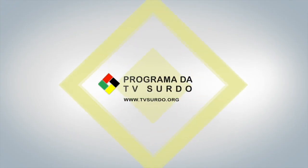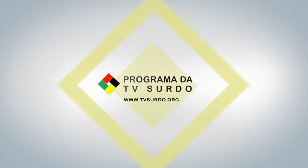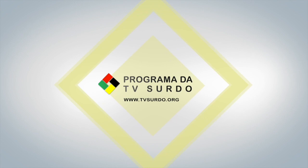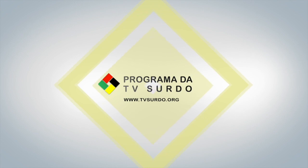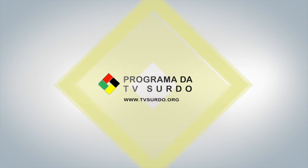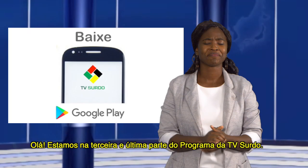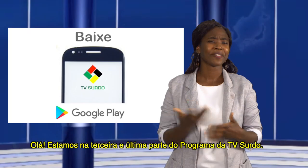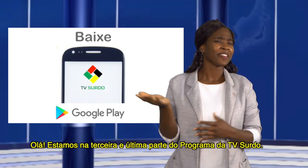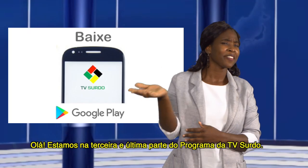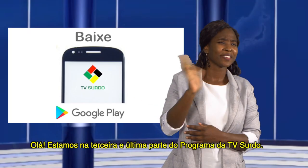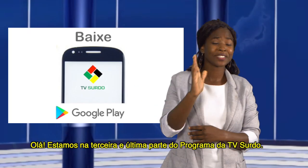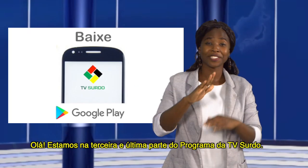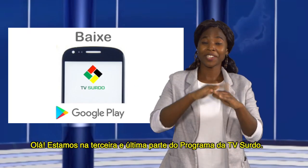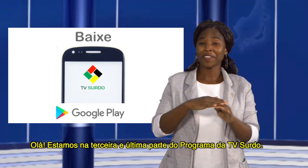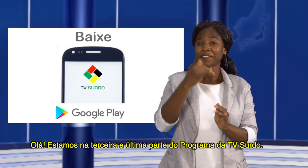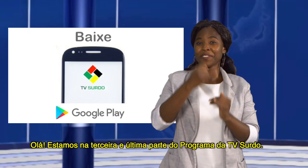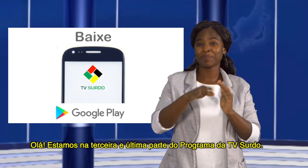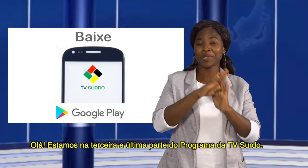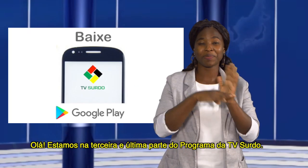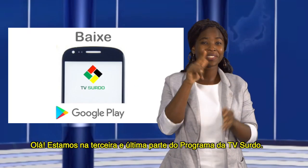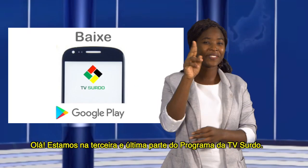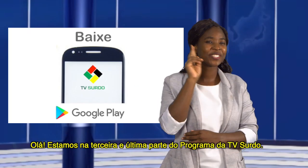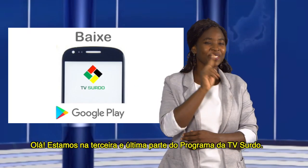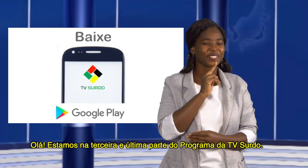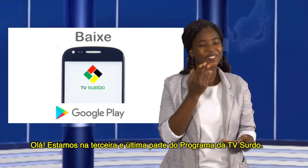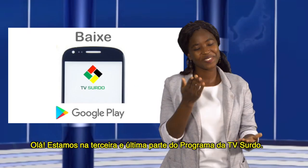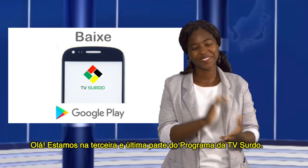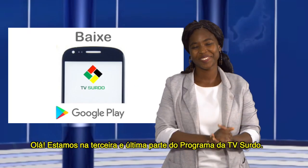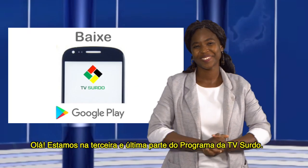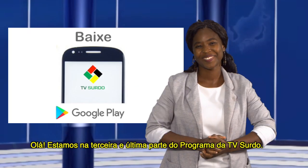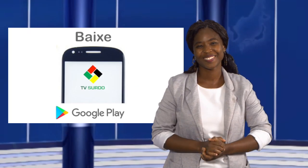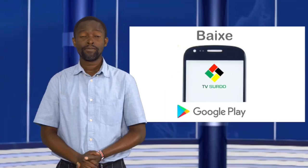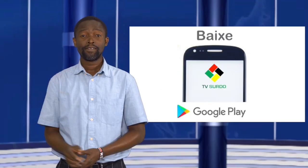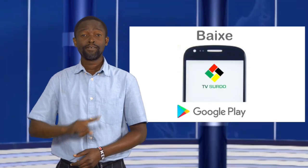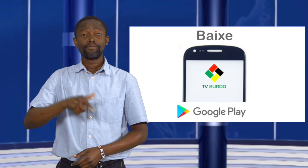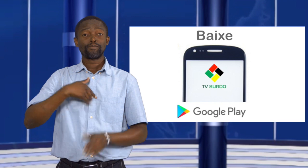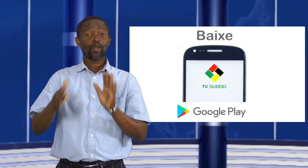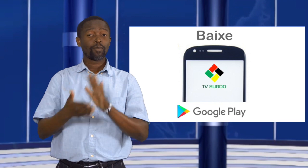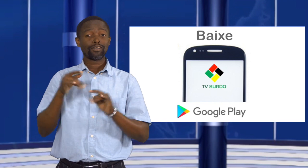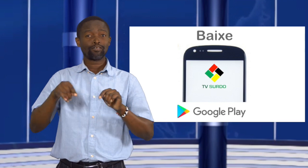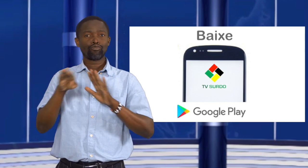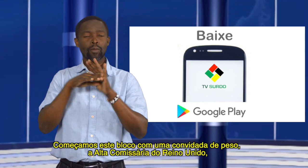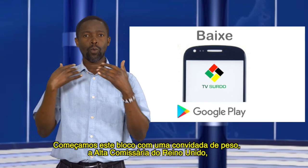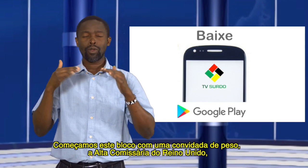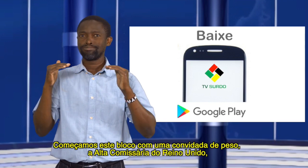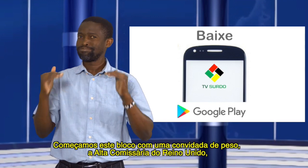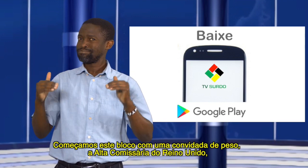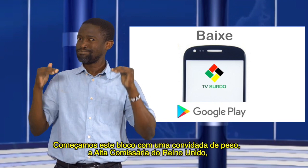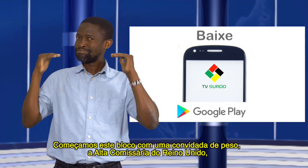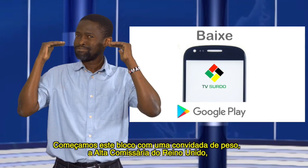Olá. Estamos na terceira e última parte do programa da TV Surdo. Começamos este bloco